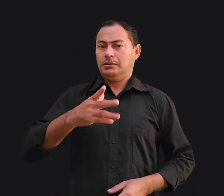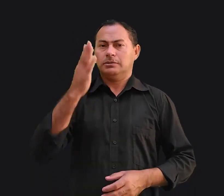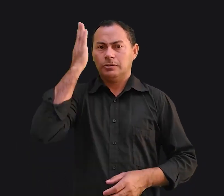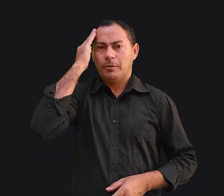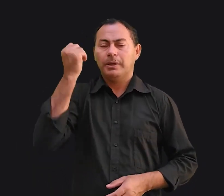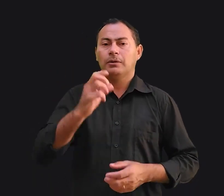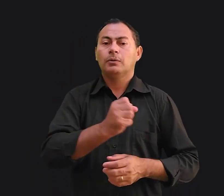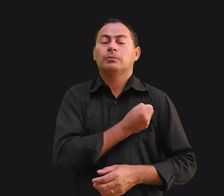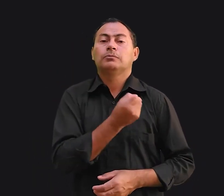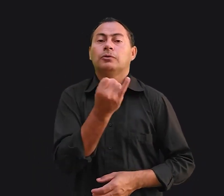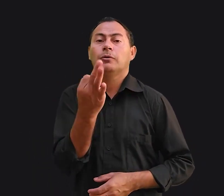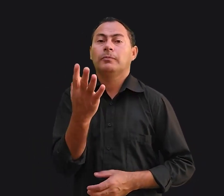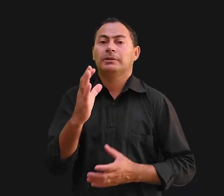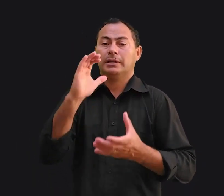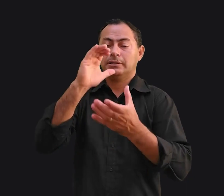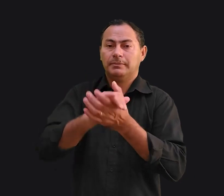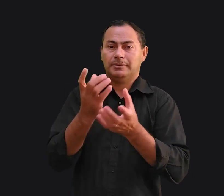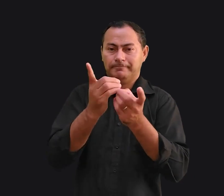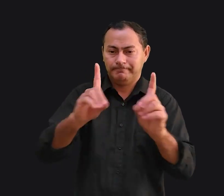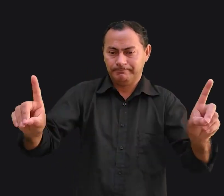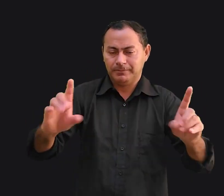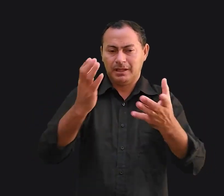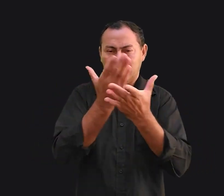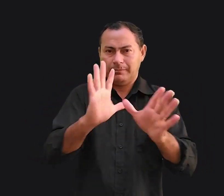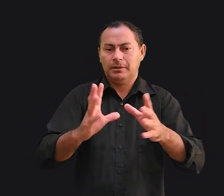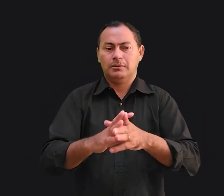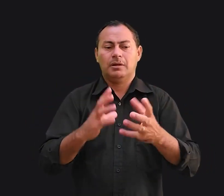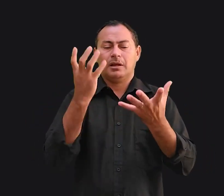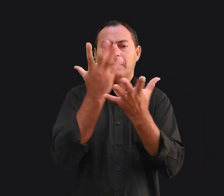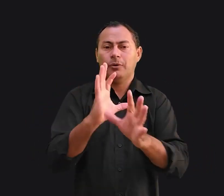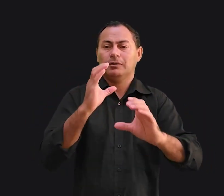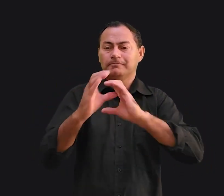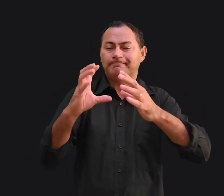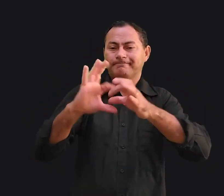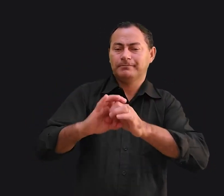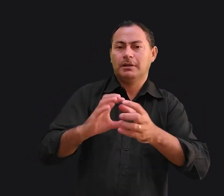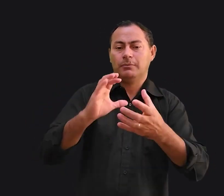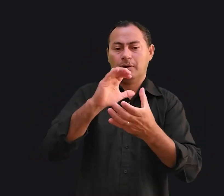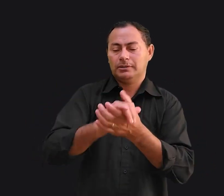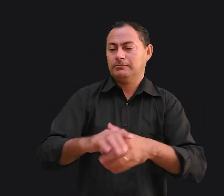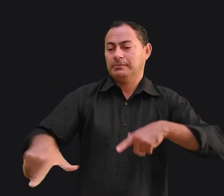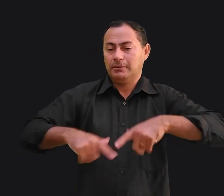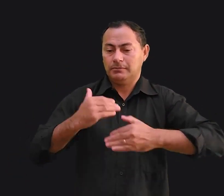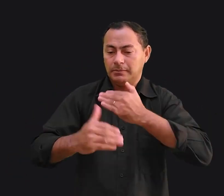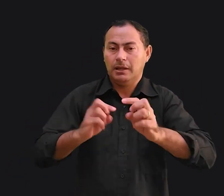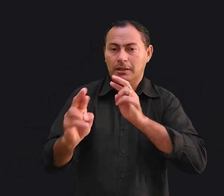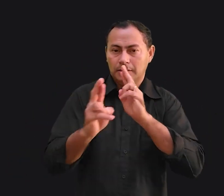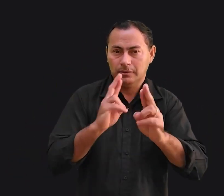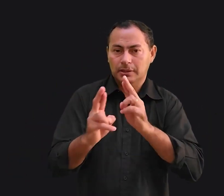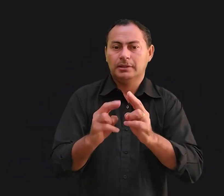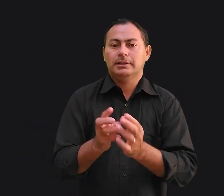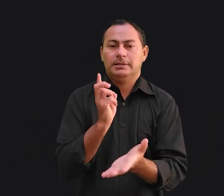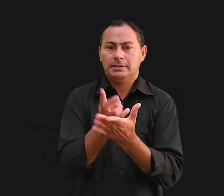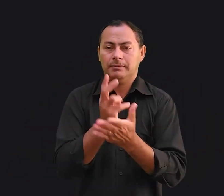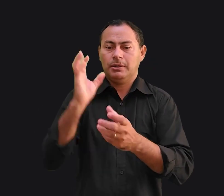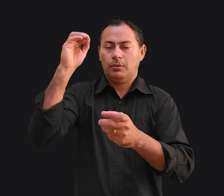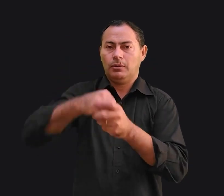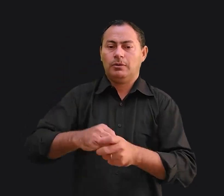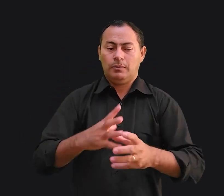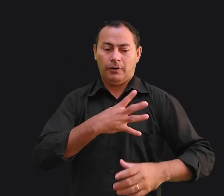soubesse o número de casamentos que acabam quando o ninho se esvaziou porque o casal não trabalhou o relacionamento e sempre colocou os filhos